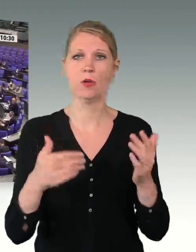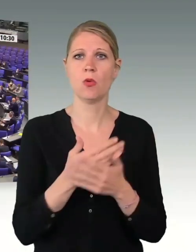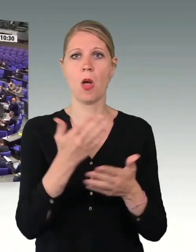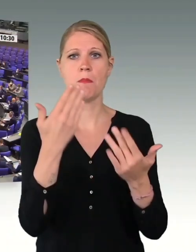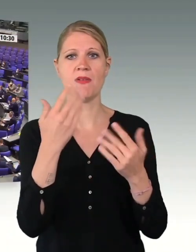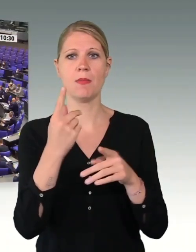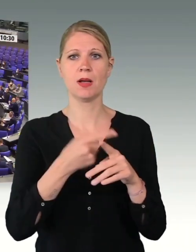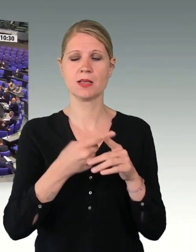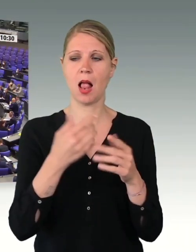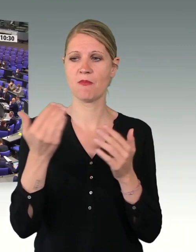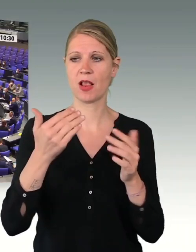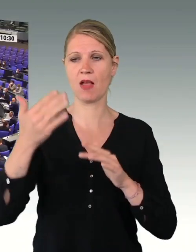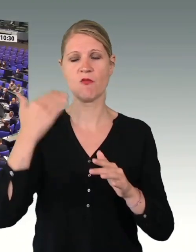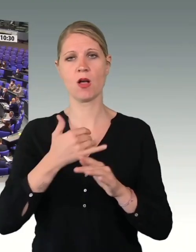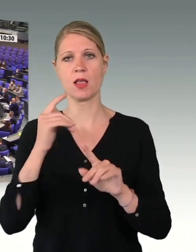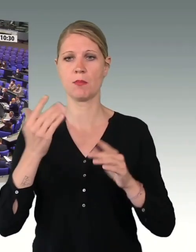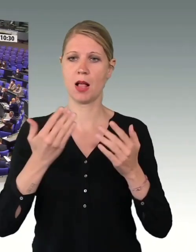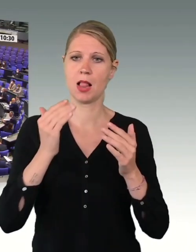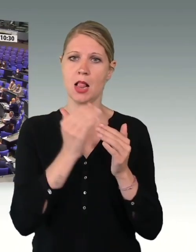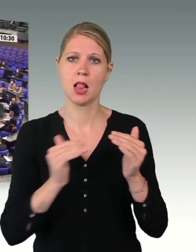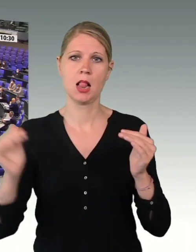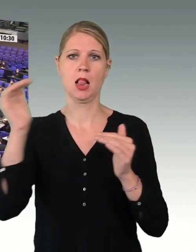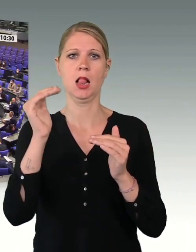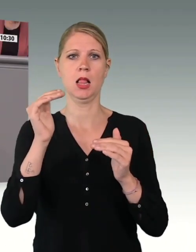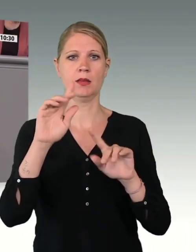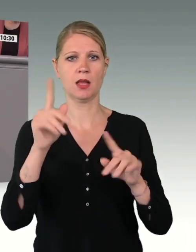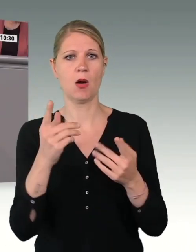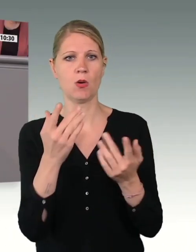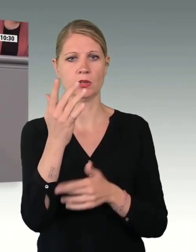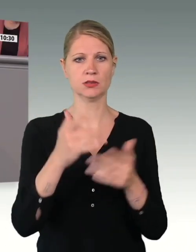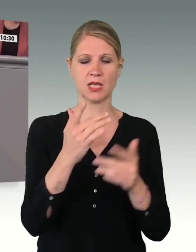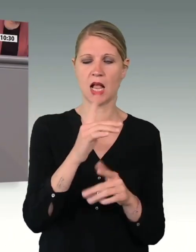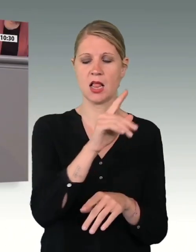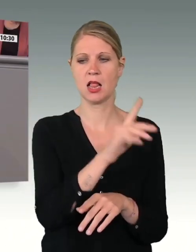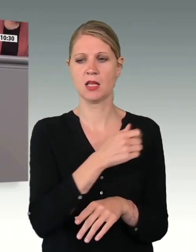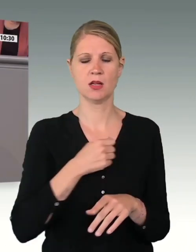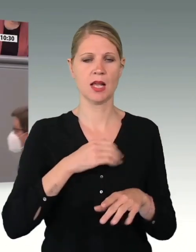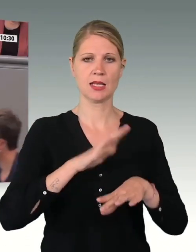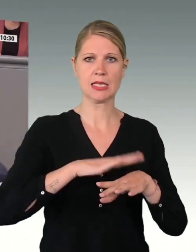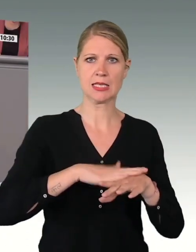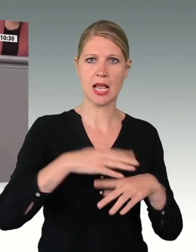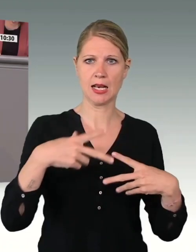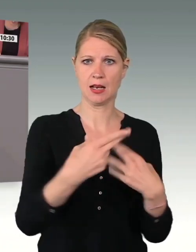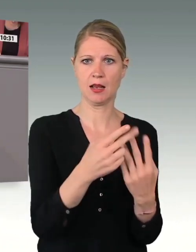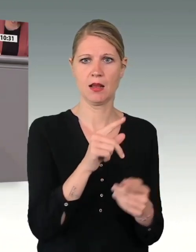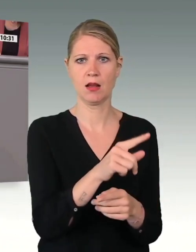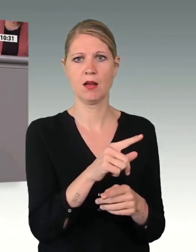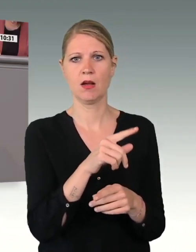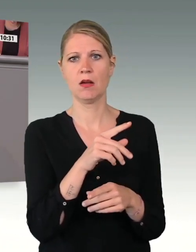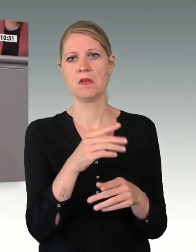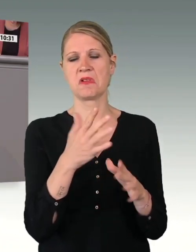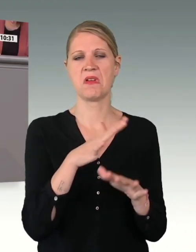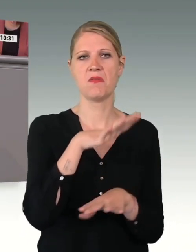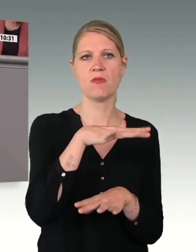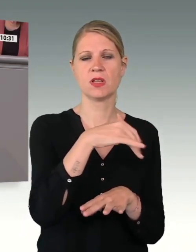Auch die Zahl der Soldatinnen und Soldaten auf Zeit mit einer langen Verpflichtungszeit von 15 Jahren oder mehr ist in den letzten